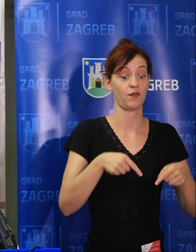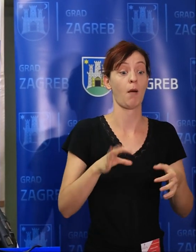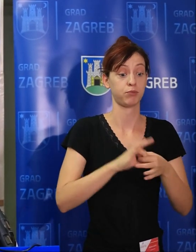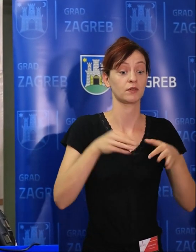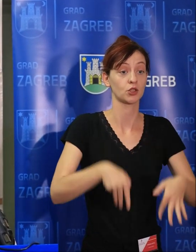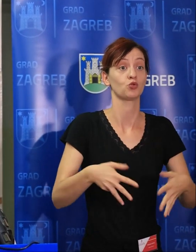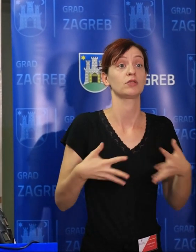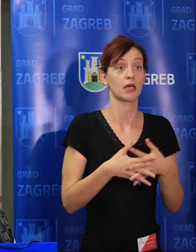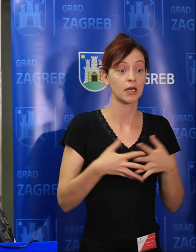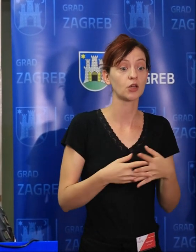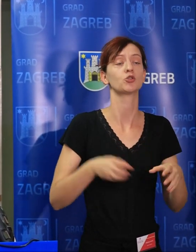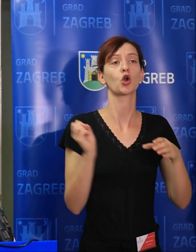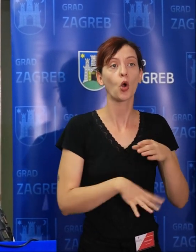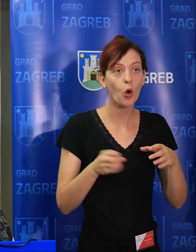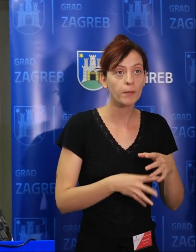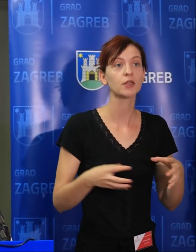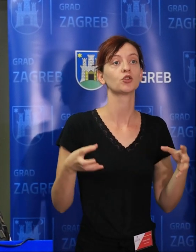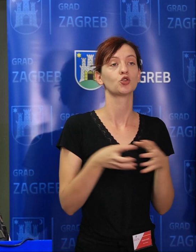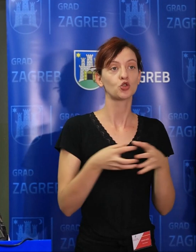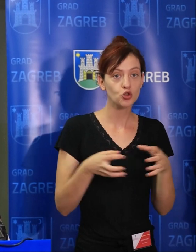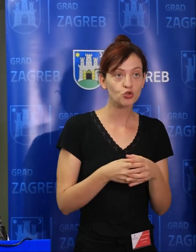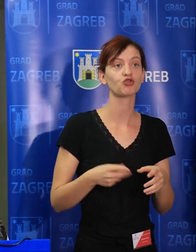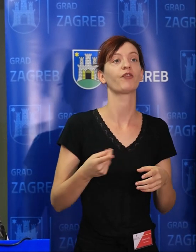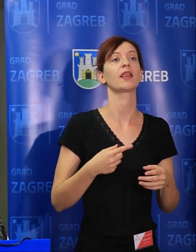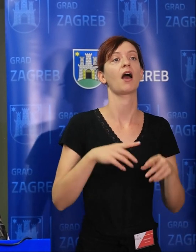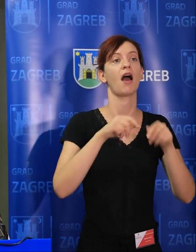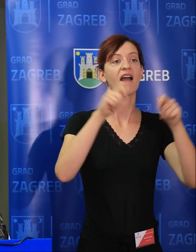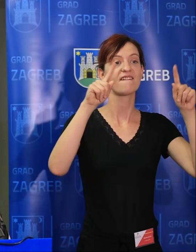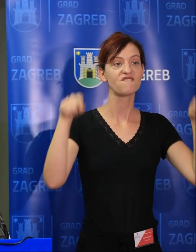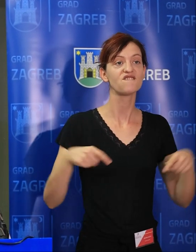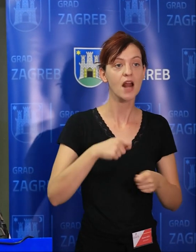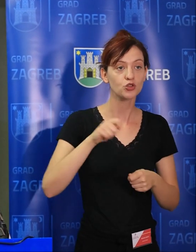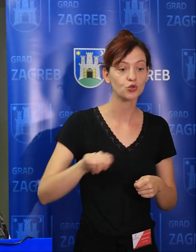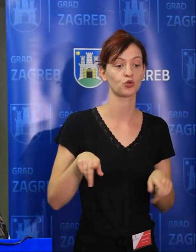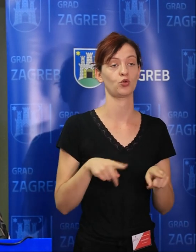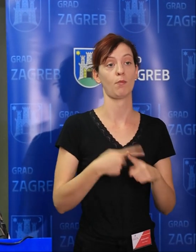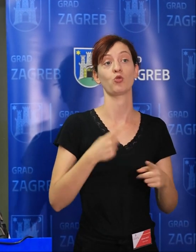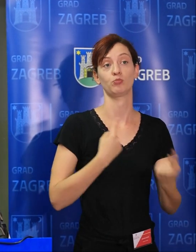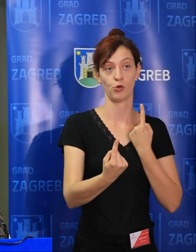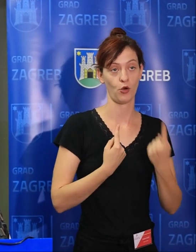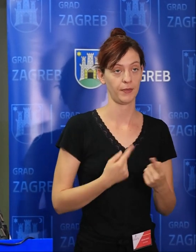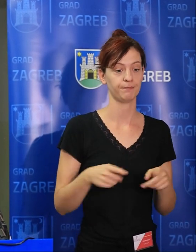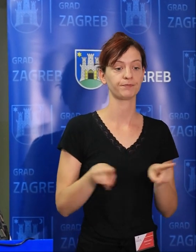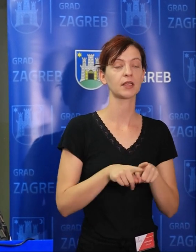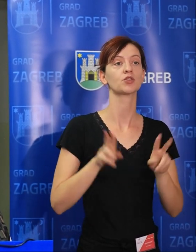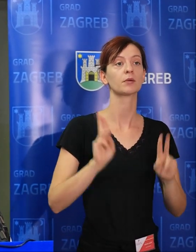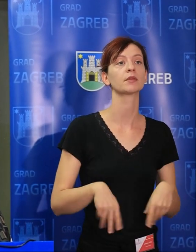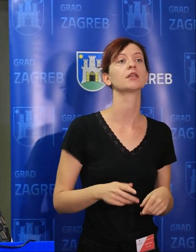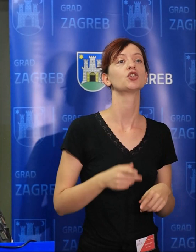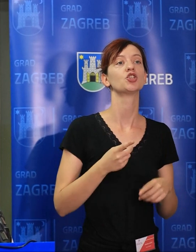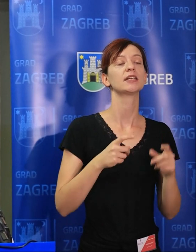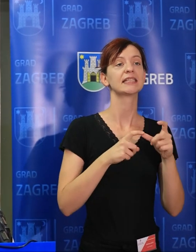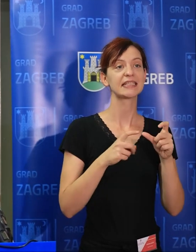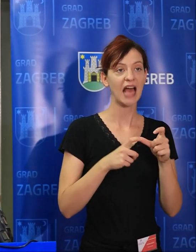ove promete komunalne i društvene infrastrukture. S druge strane, imamo isto tako u Upu Savsko, Šaringradska,